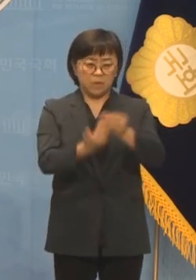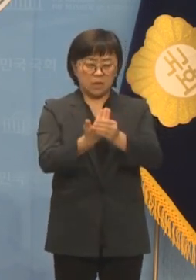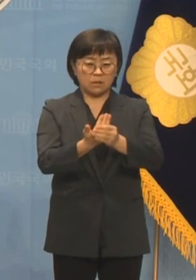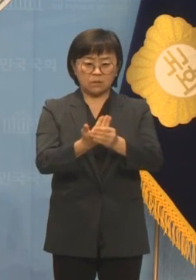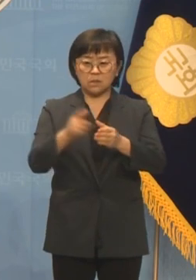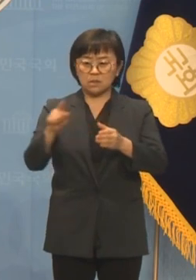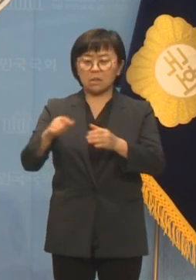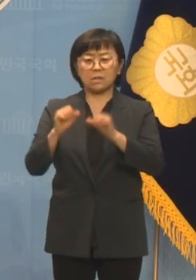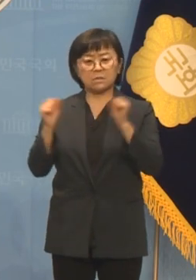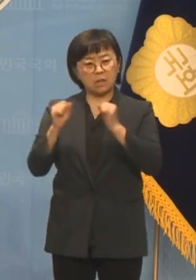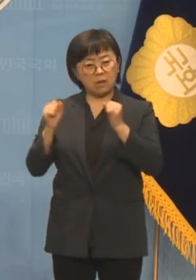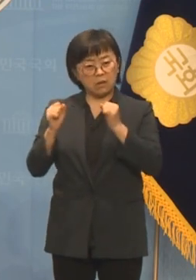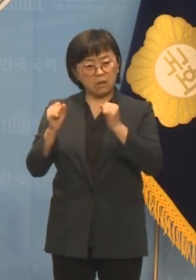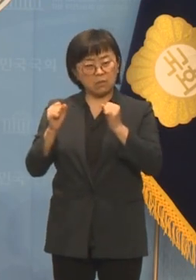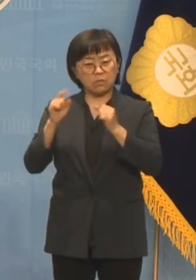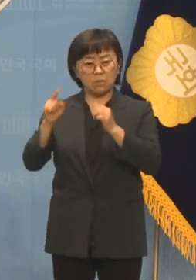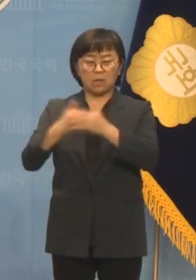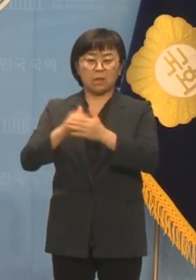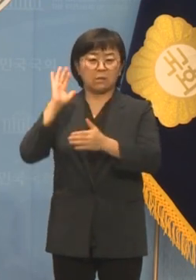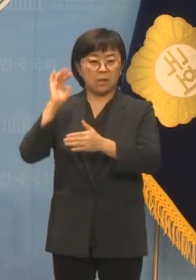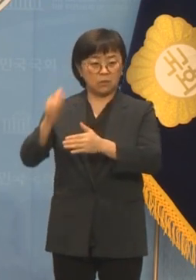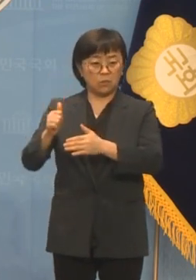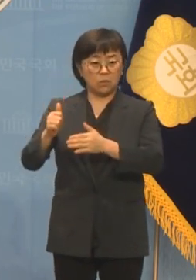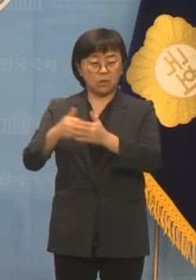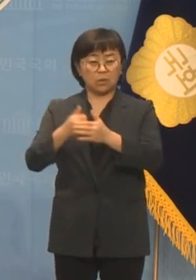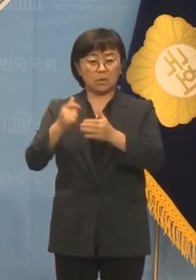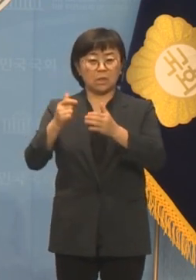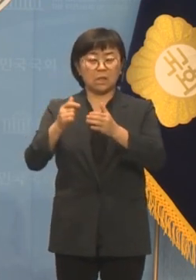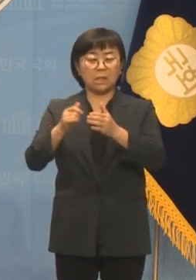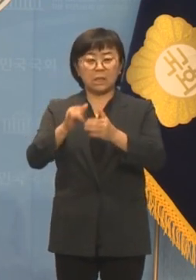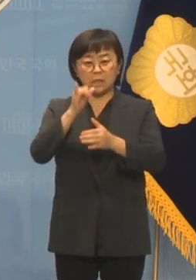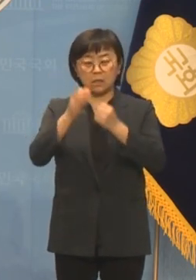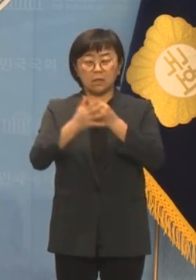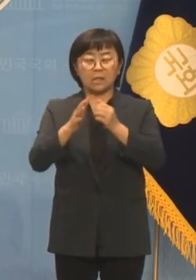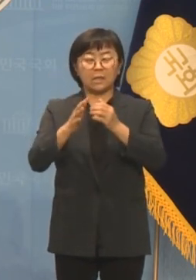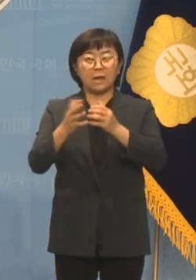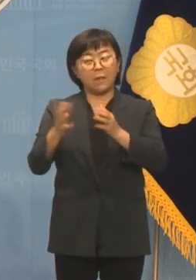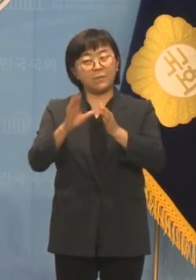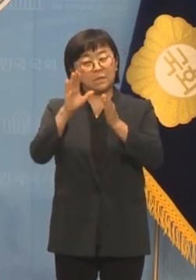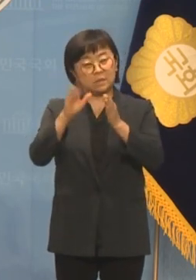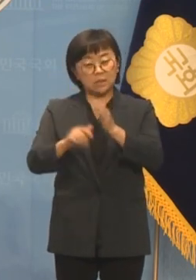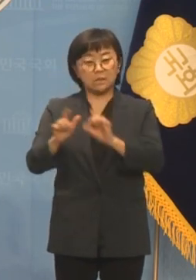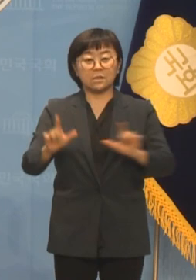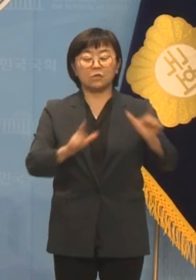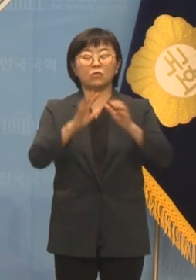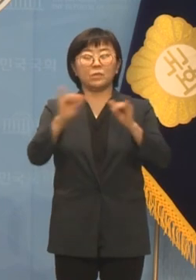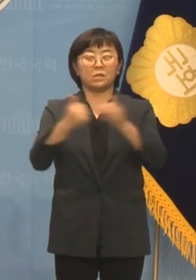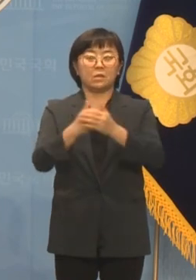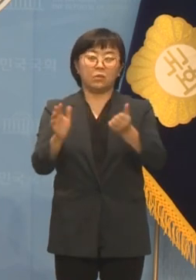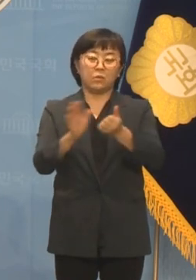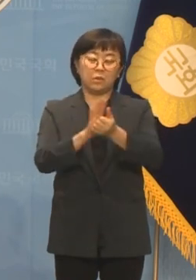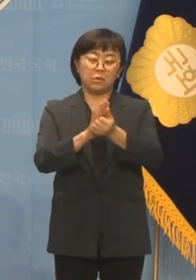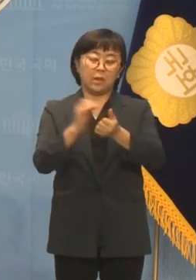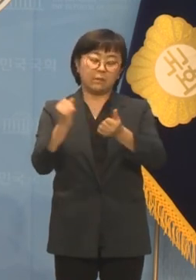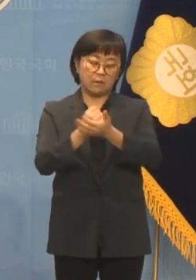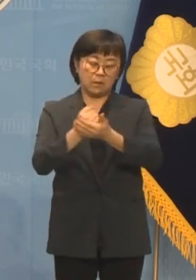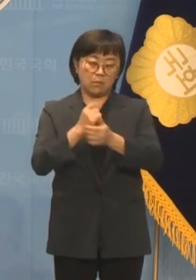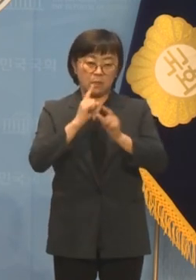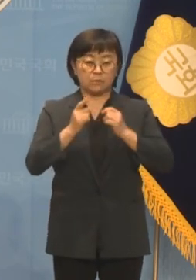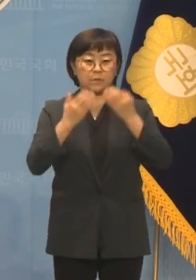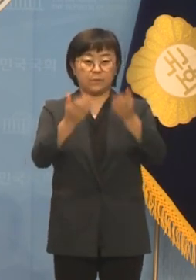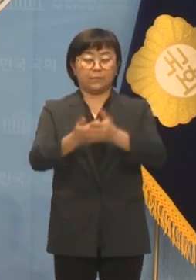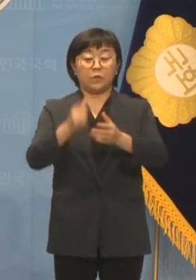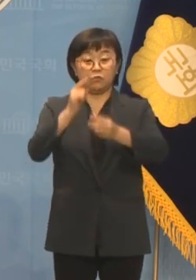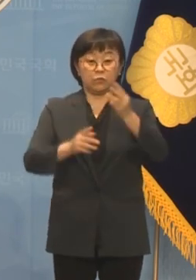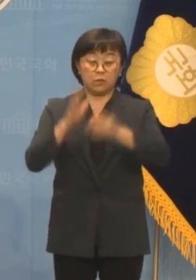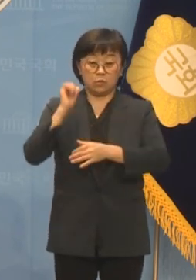사람을 대통령으로 가진 참으로 아픈 시대를 버텨가는 국민들께 위로의 말씀을 올립니다. 윤석열